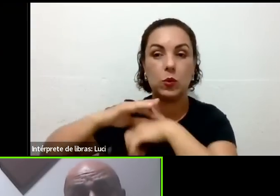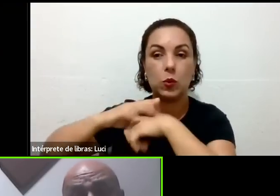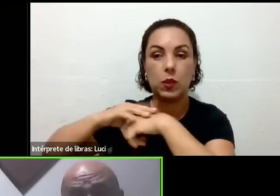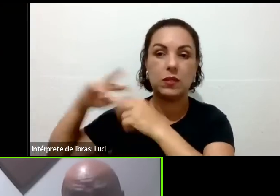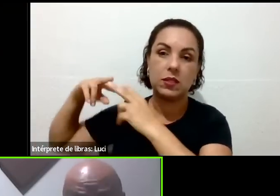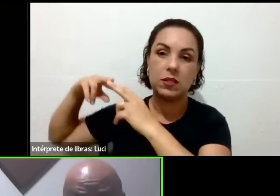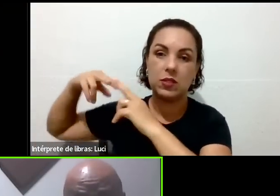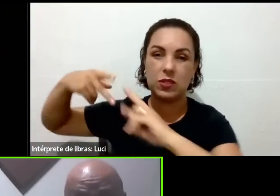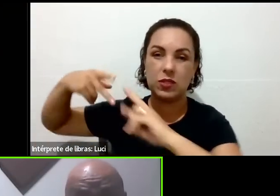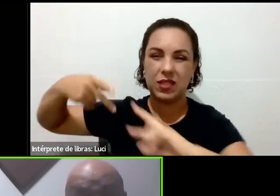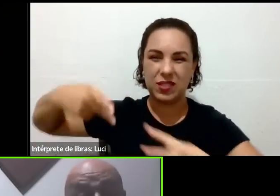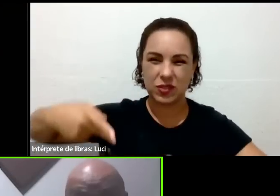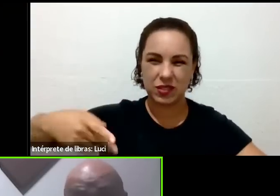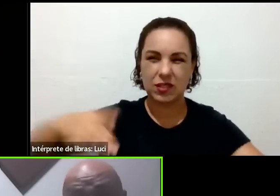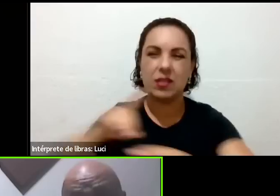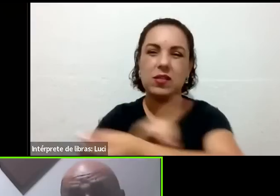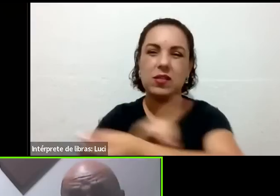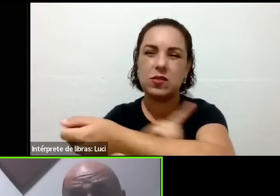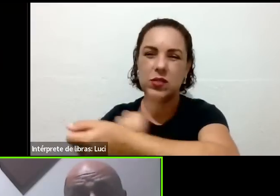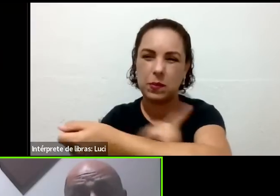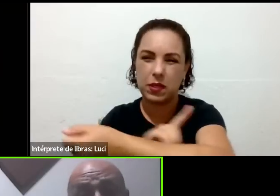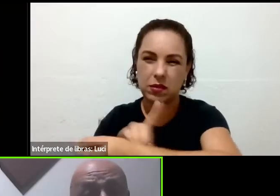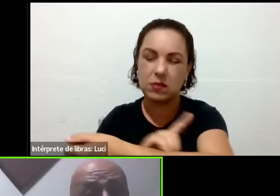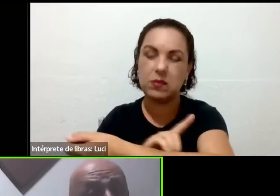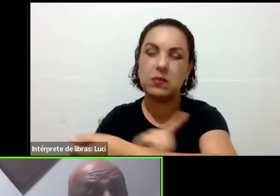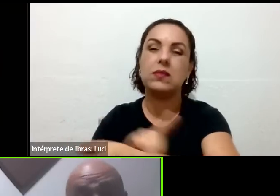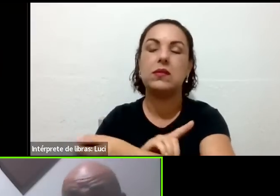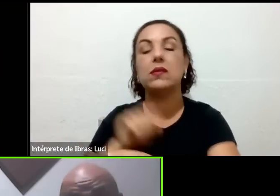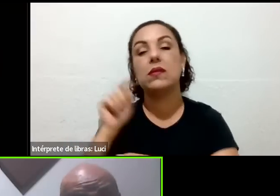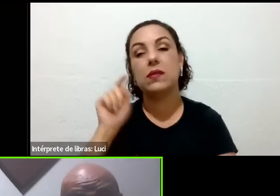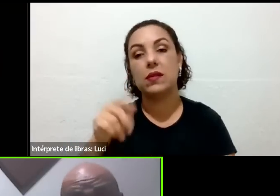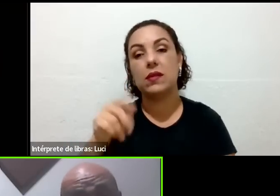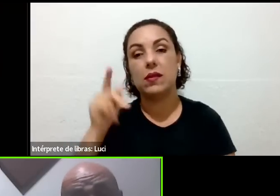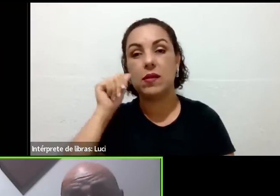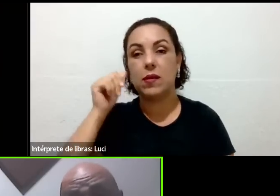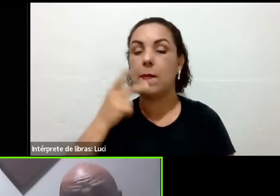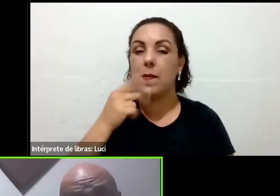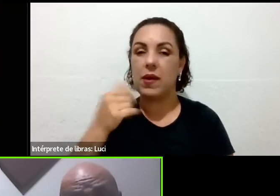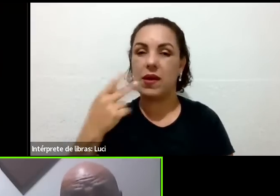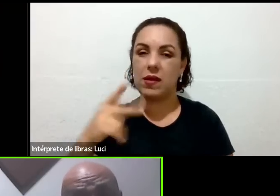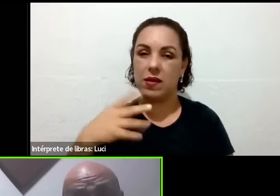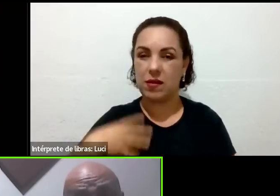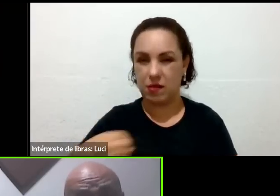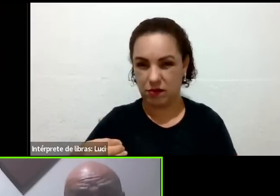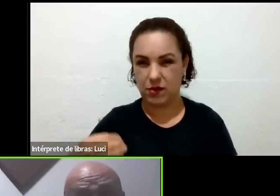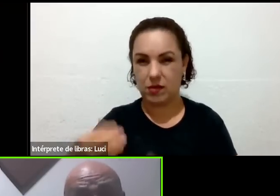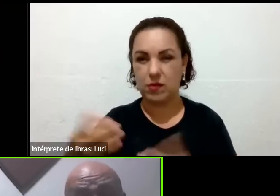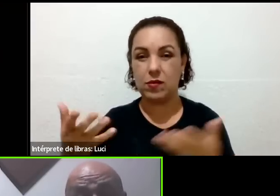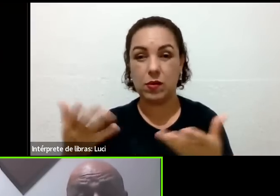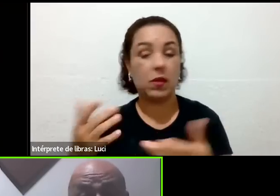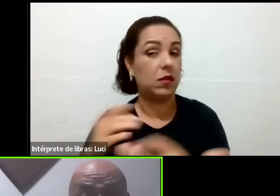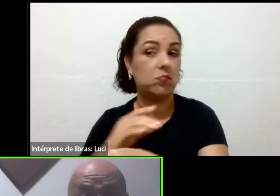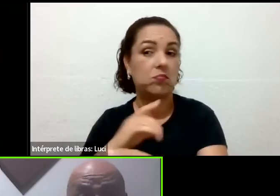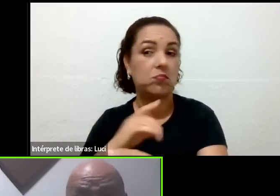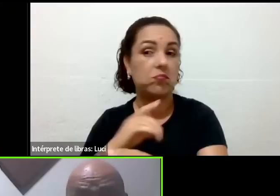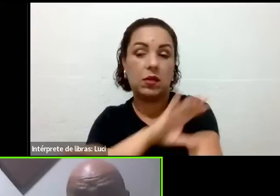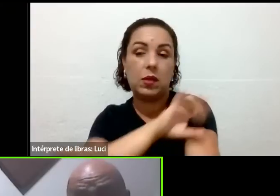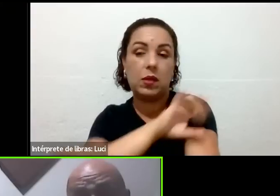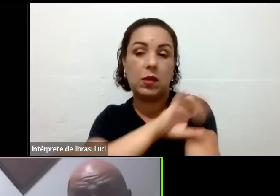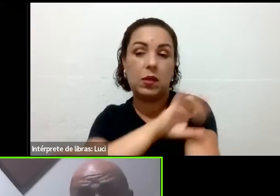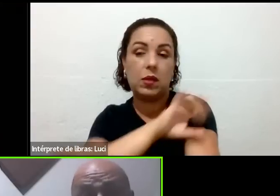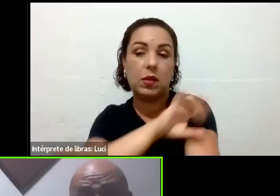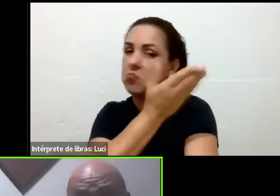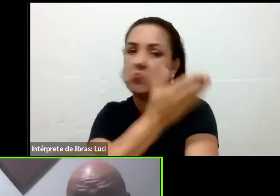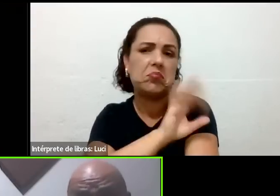e aos 56 anos veio morrer. hoje eu estou com 56 anos, diabetes normal, pressão normal e tal. E o que nós estamos